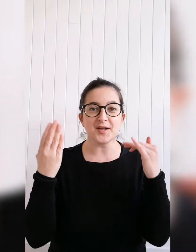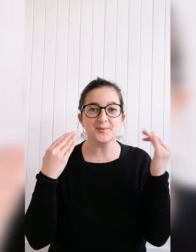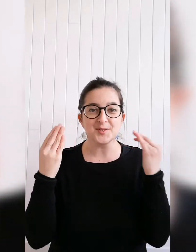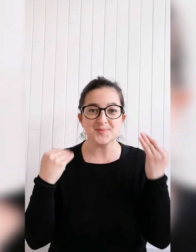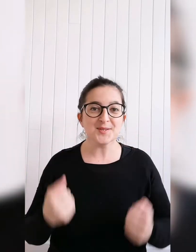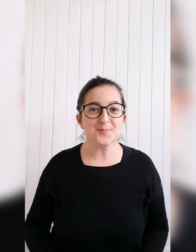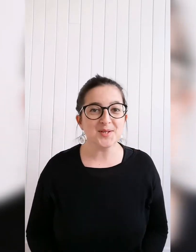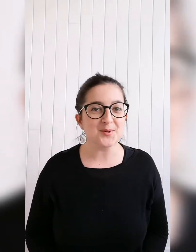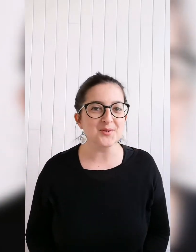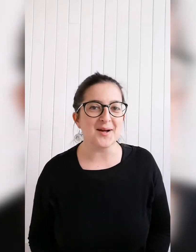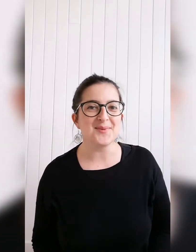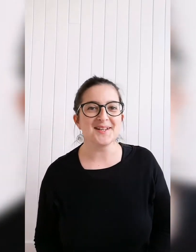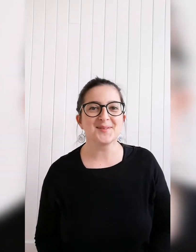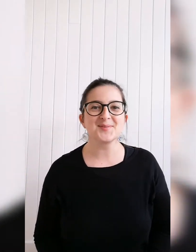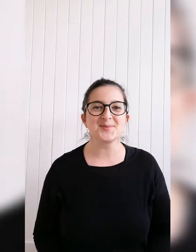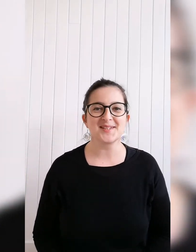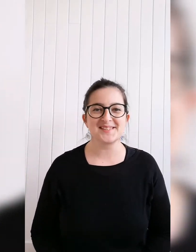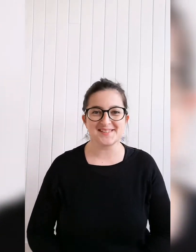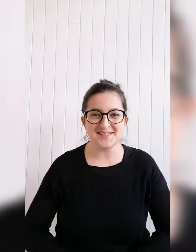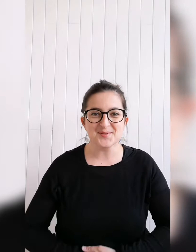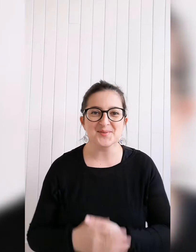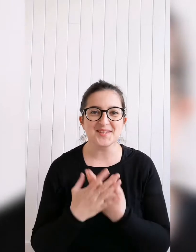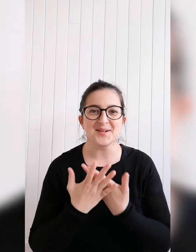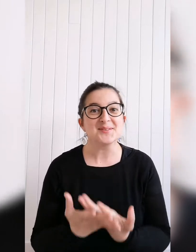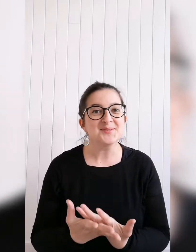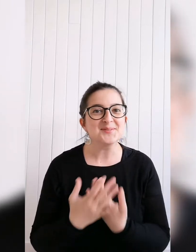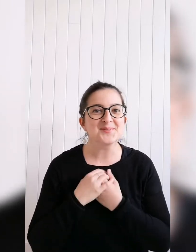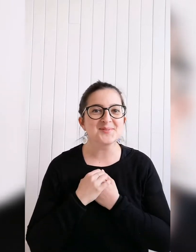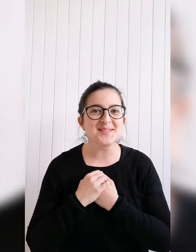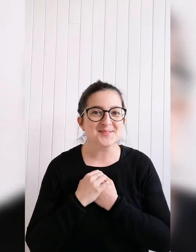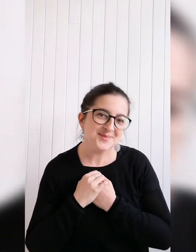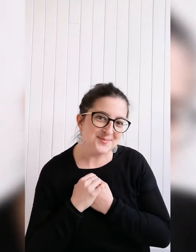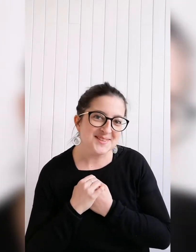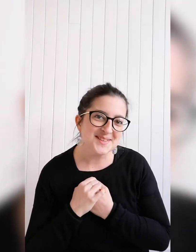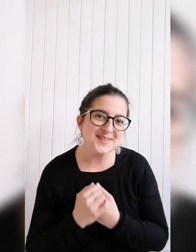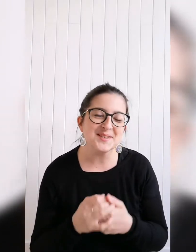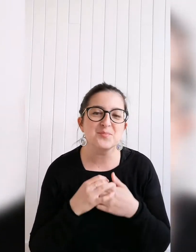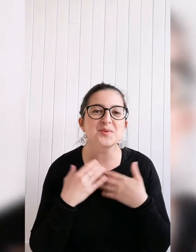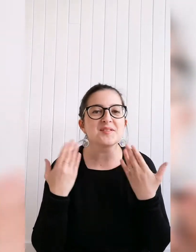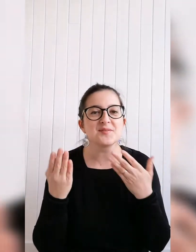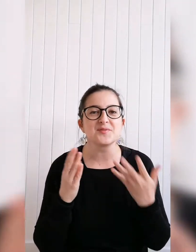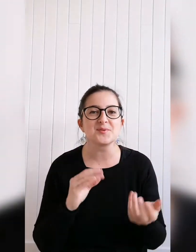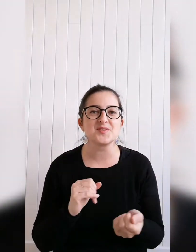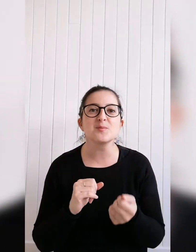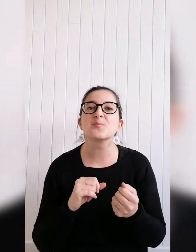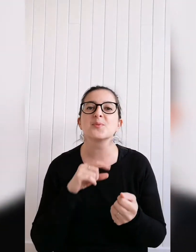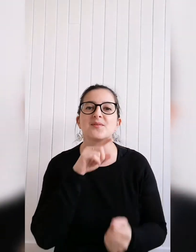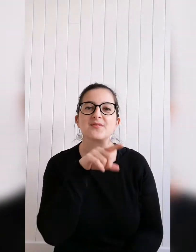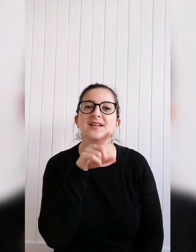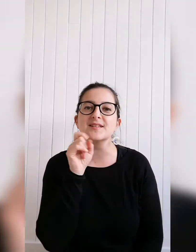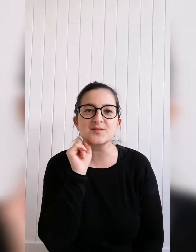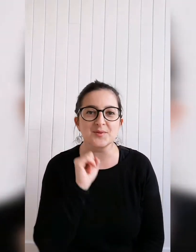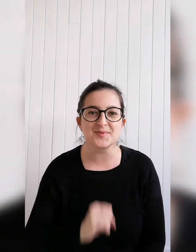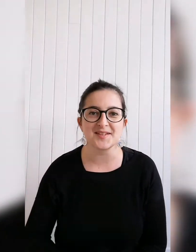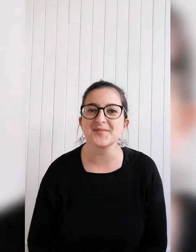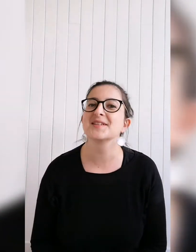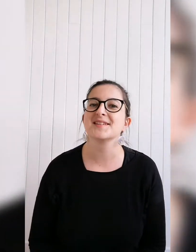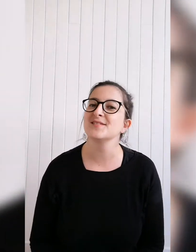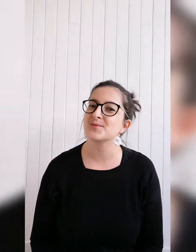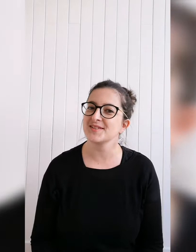faire des petites piqûres de rappel sur les signes au cas où vous les oubliez et puis les enfants aussi peuvent les observer et c'est